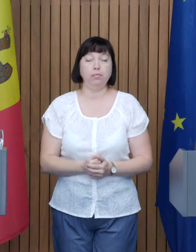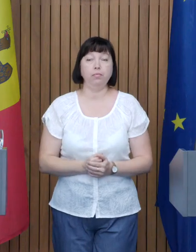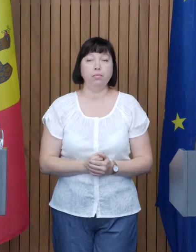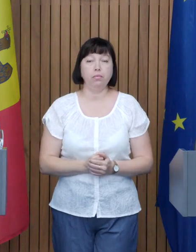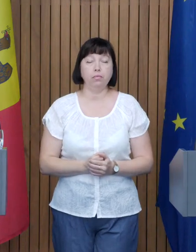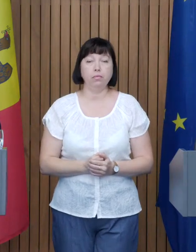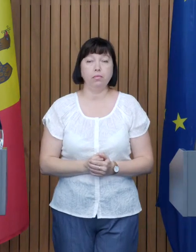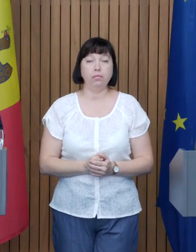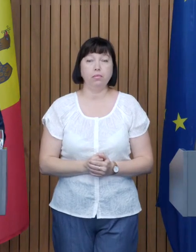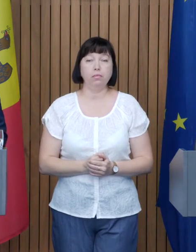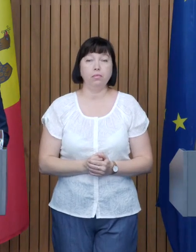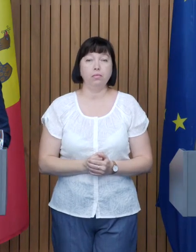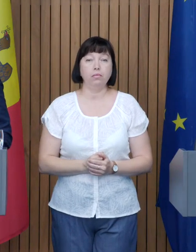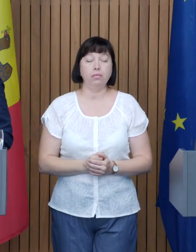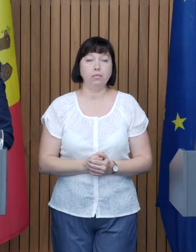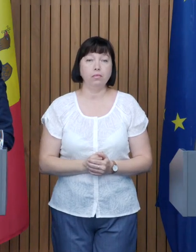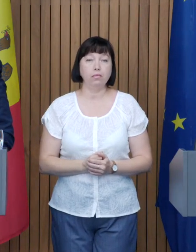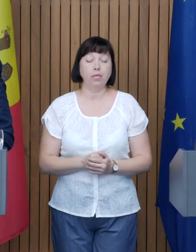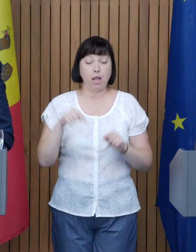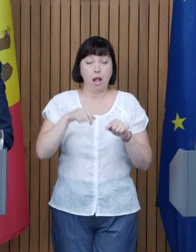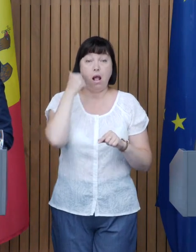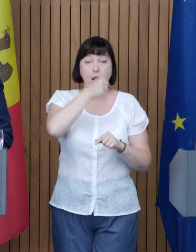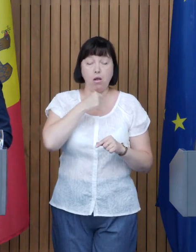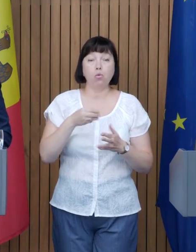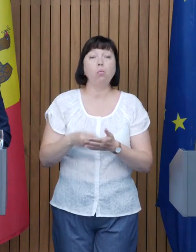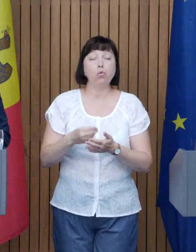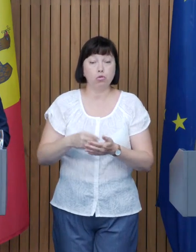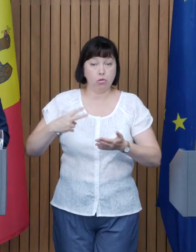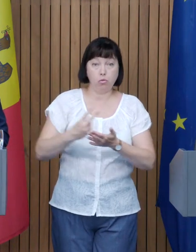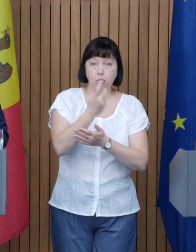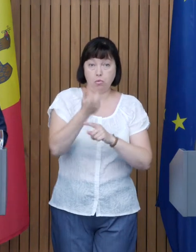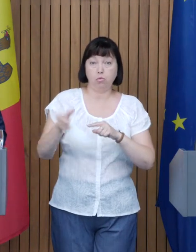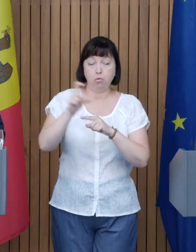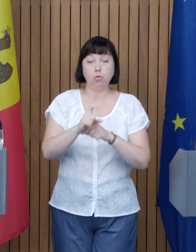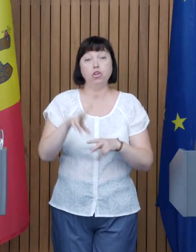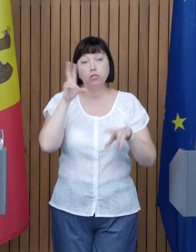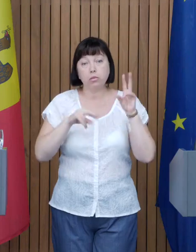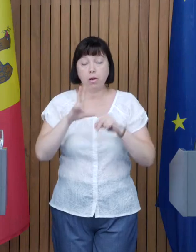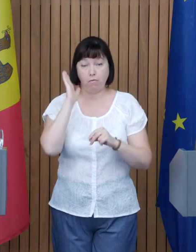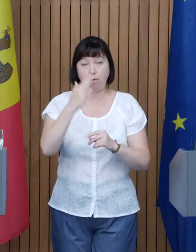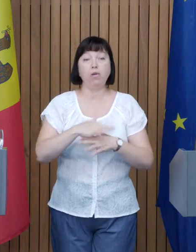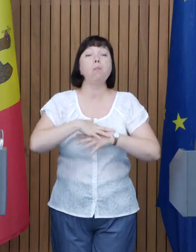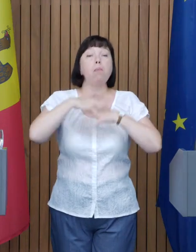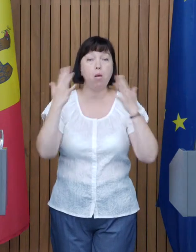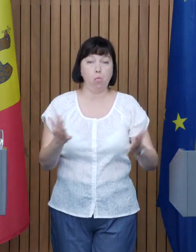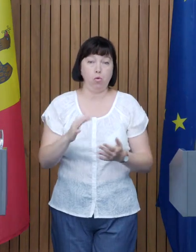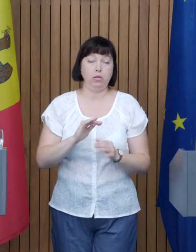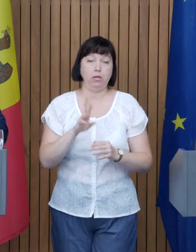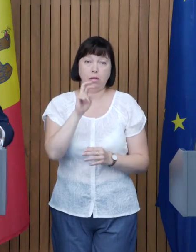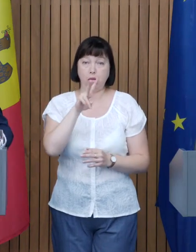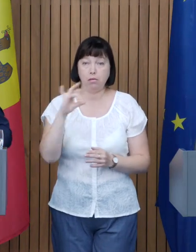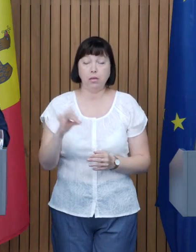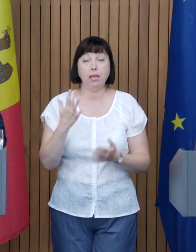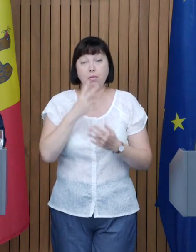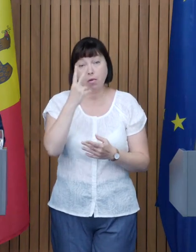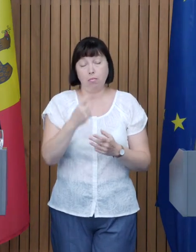publice locale Anul acesta bugetul este dublu și sperăm că vor fi mai multe Dacă ne